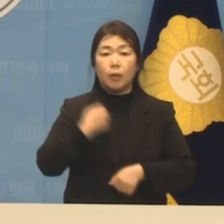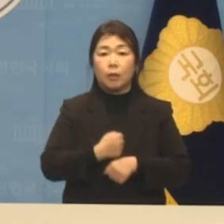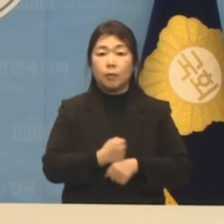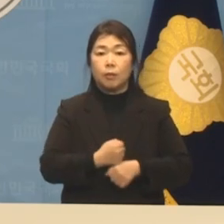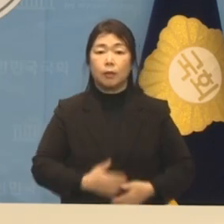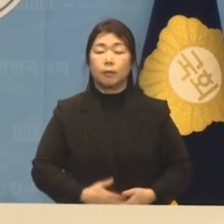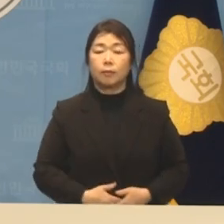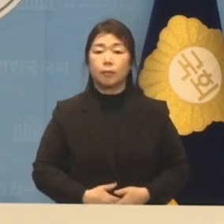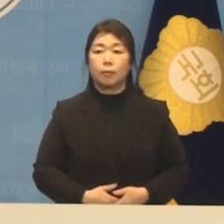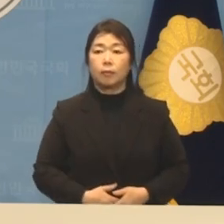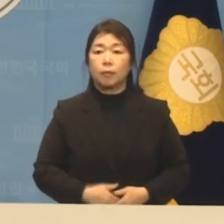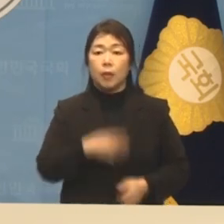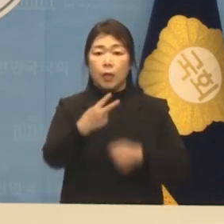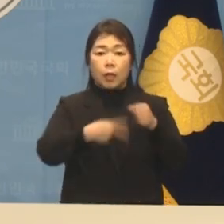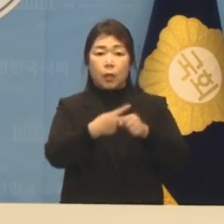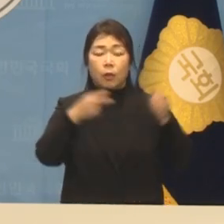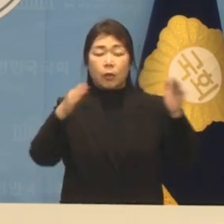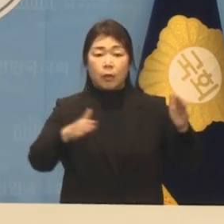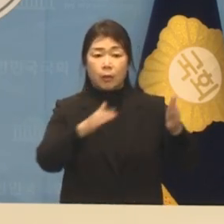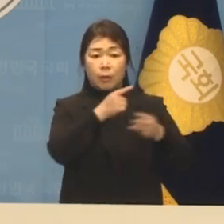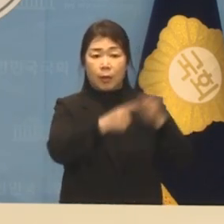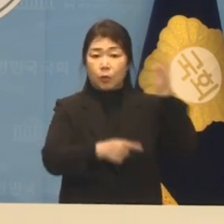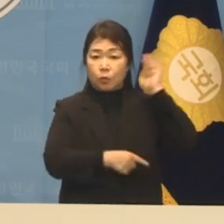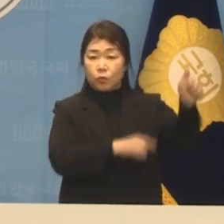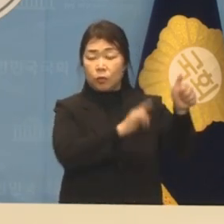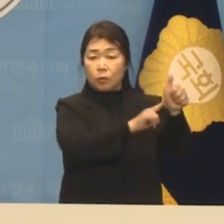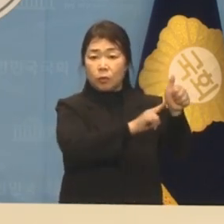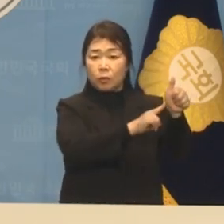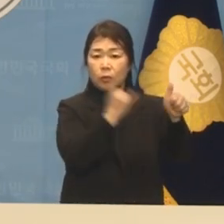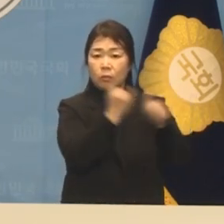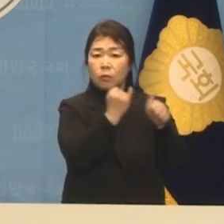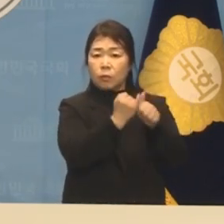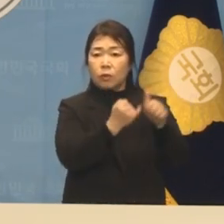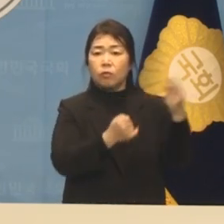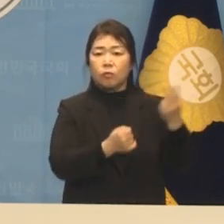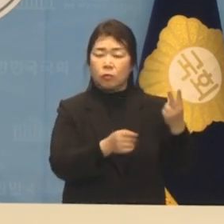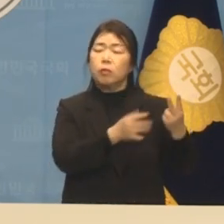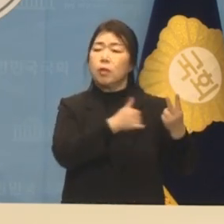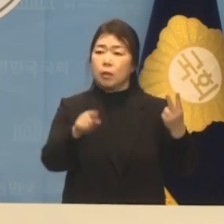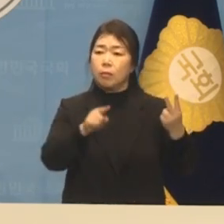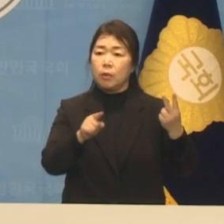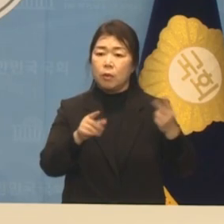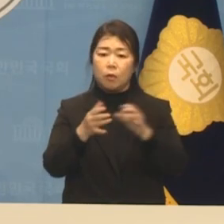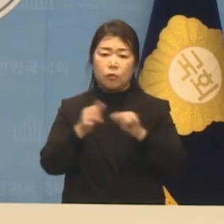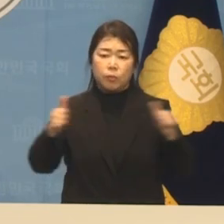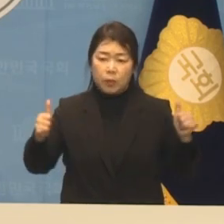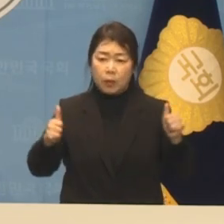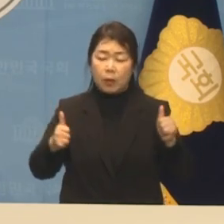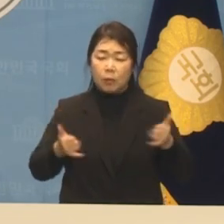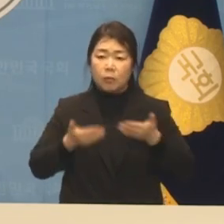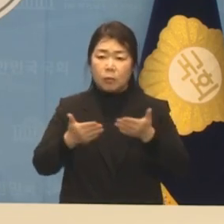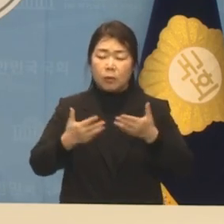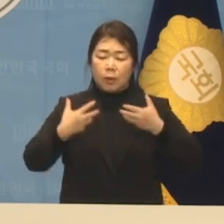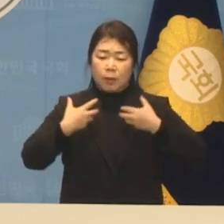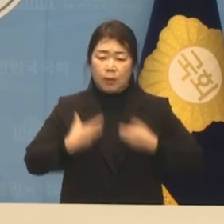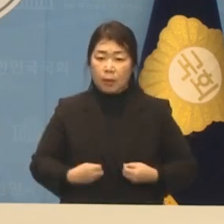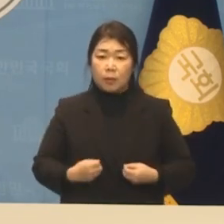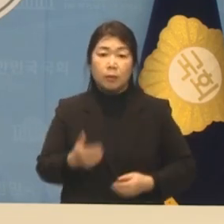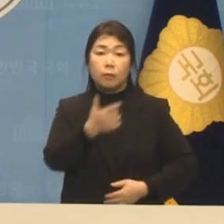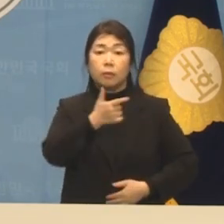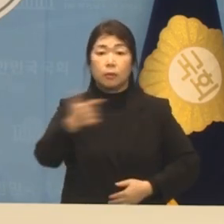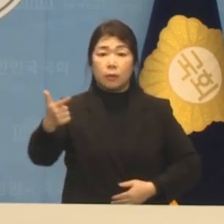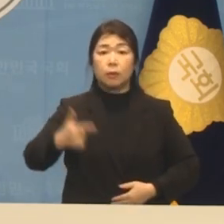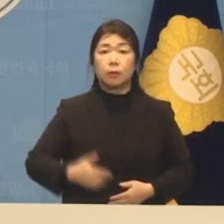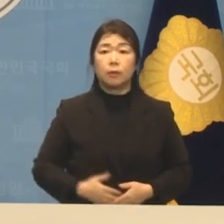2년간 대통령 윤석열과 영부인 김건이라는 직함이 국민들에게 준 좌절이 만만치